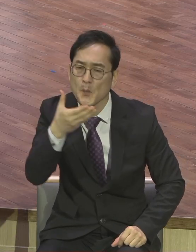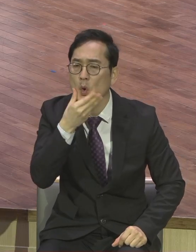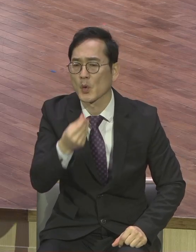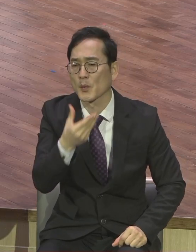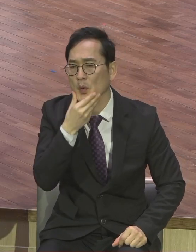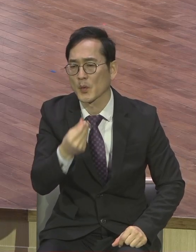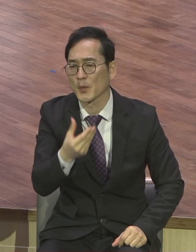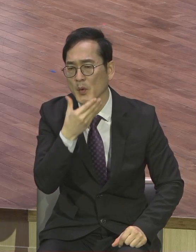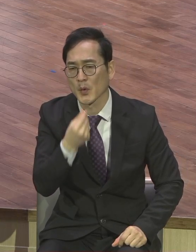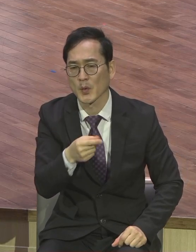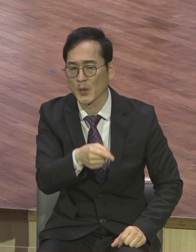신앙.